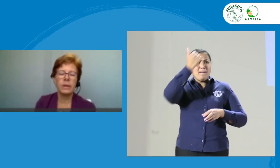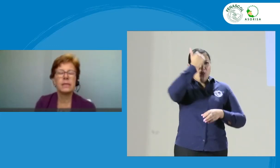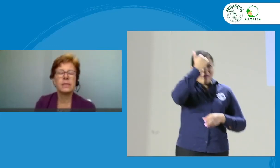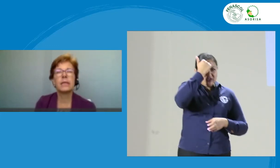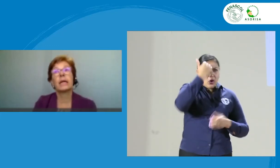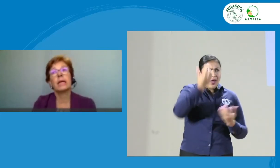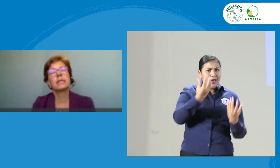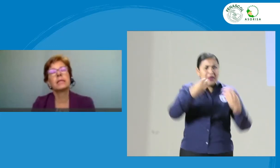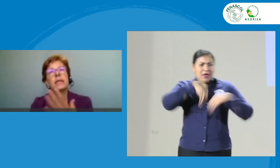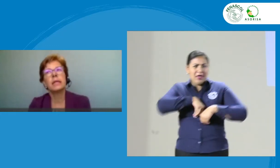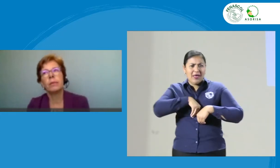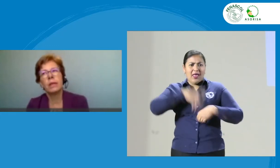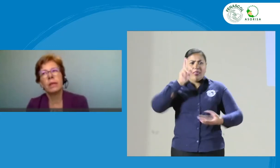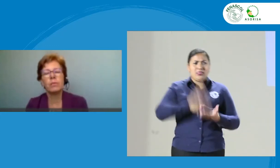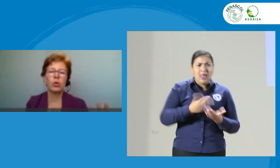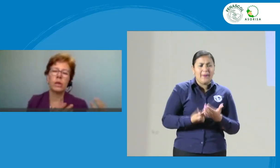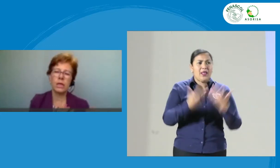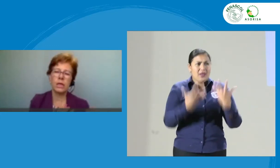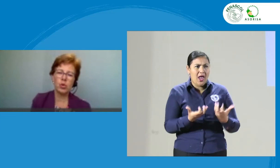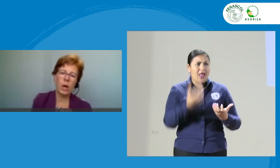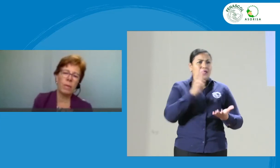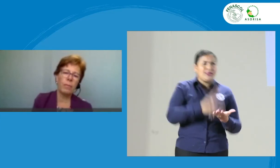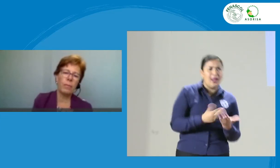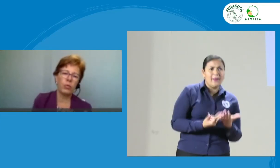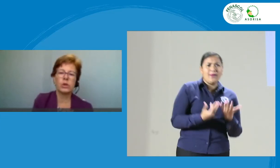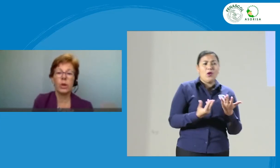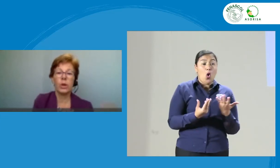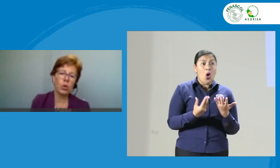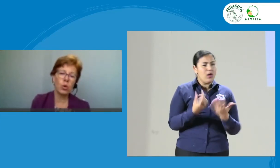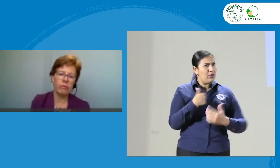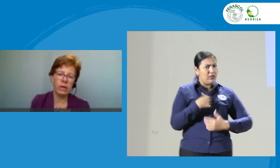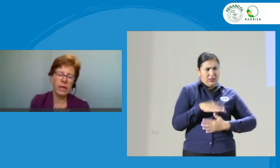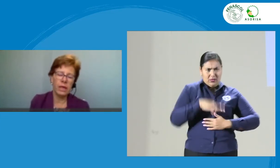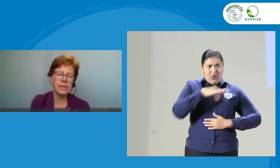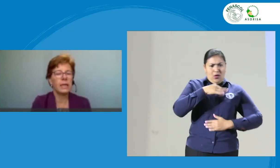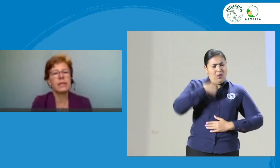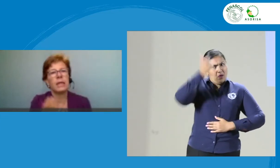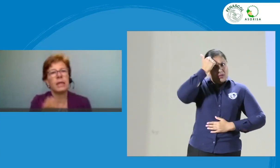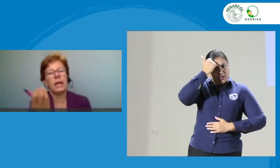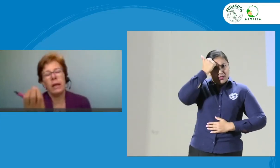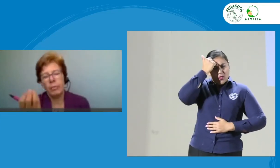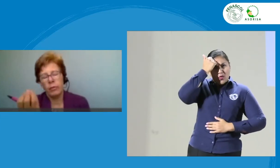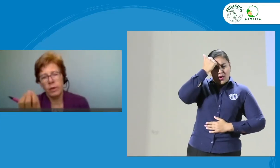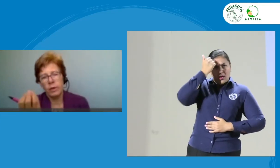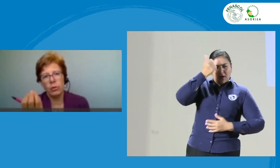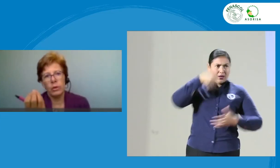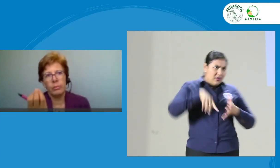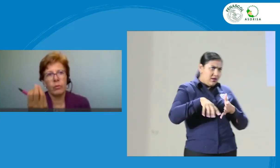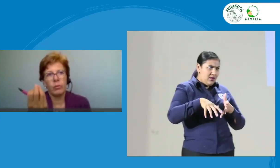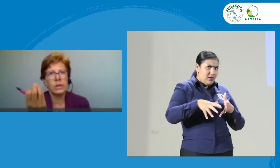y que querían ser intérpretes, pero tenían su alma de profesoras todavía y se les salía su